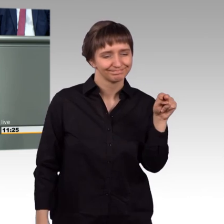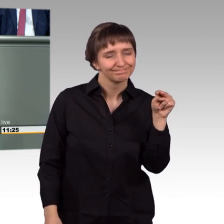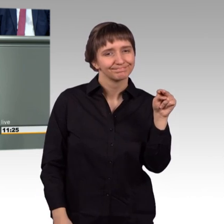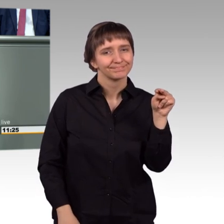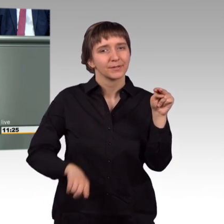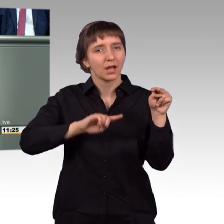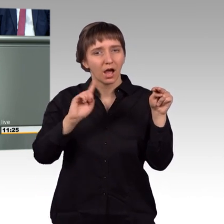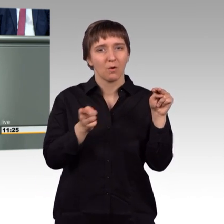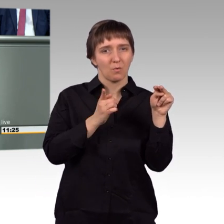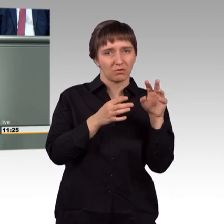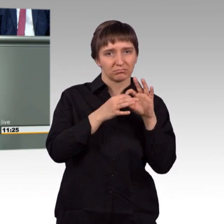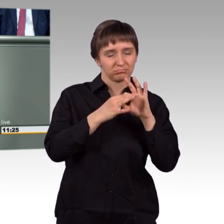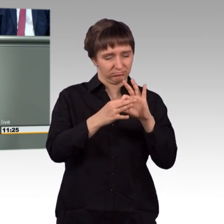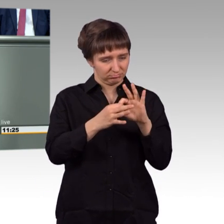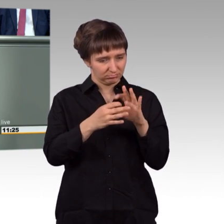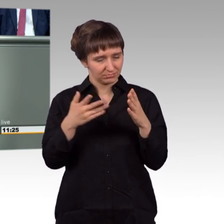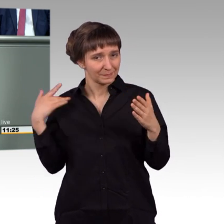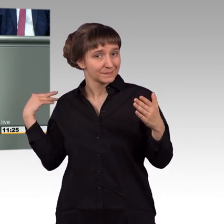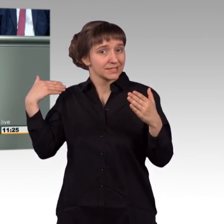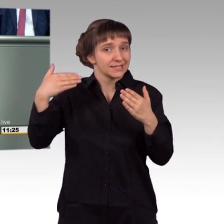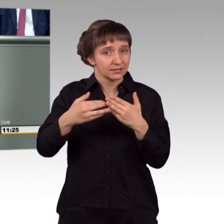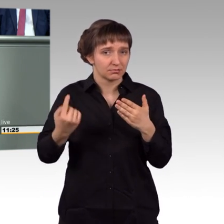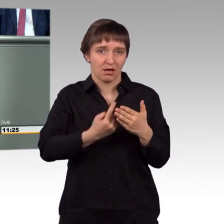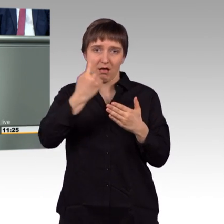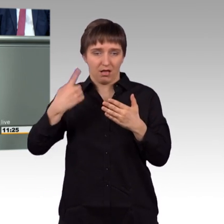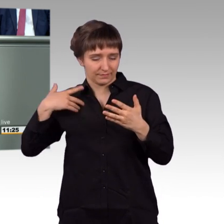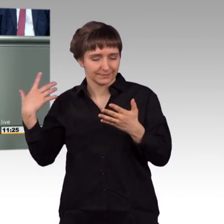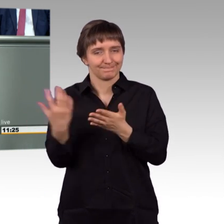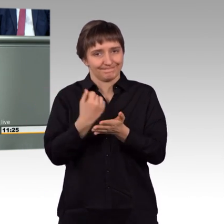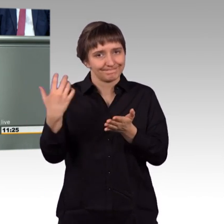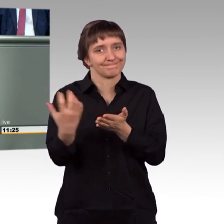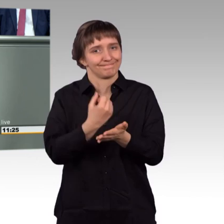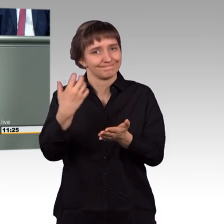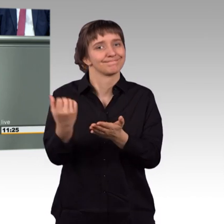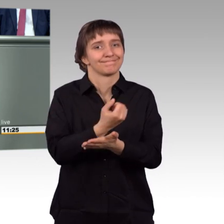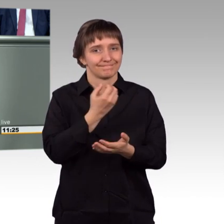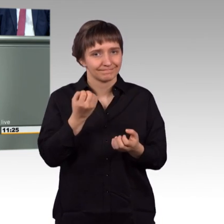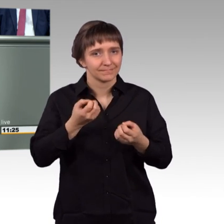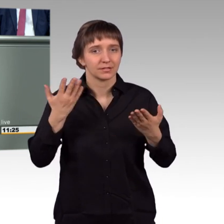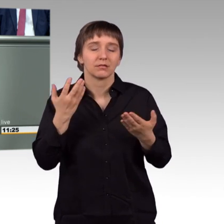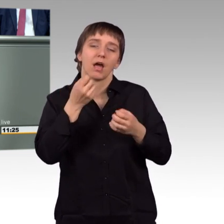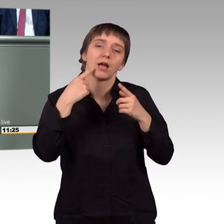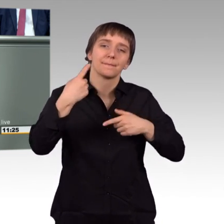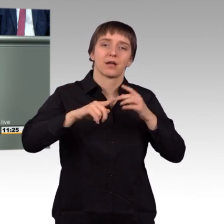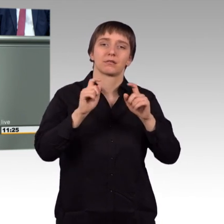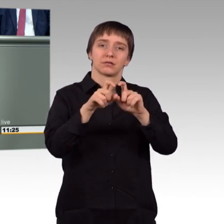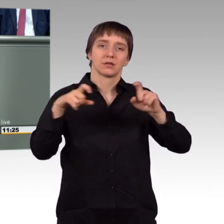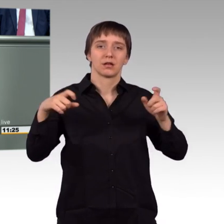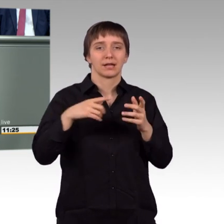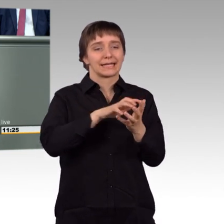das, was wir erreicht haben in den letzten Jahren, wir reden natürlich immer über die Herausforderungen und über die Krisen, aber das, was wir